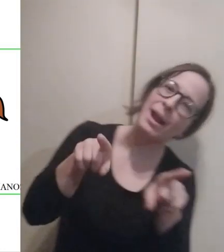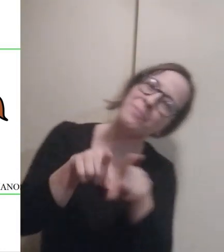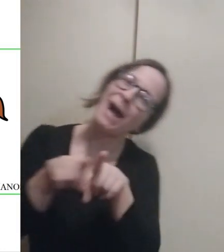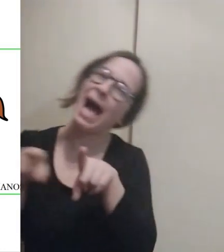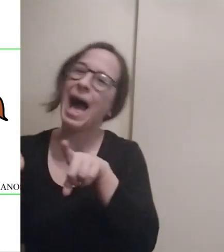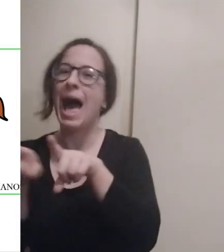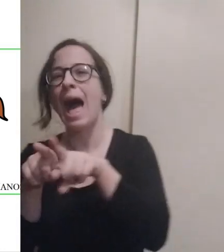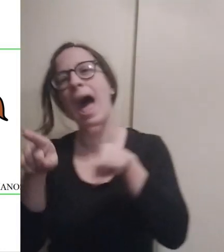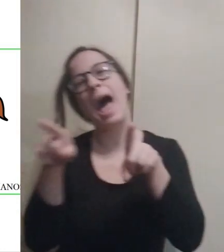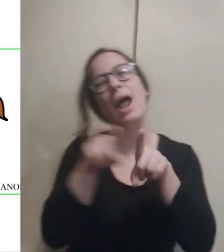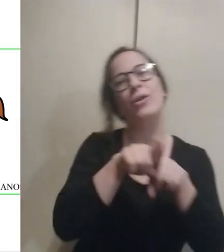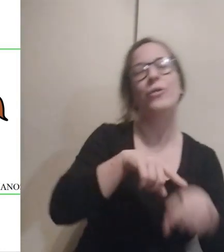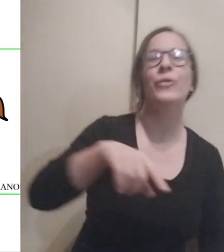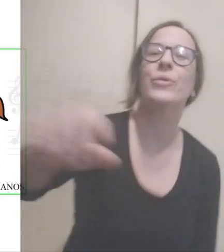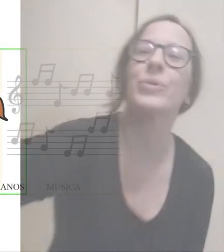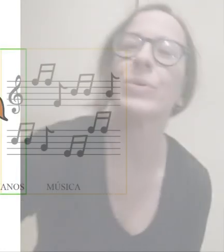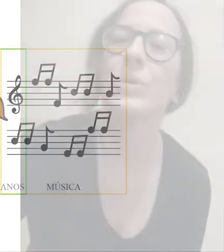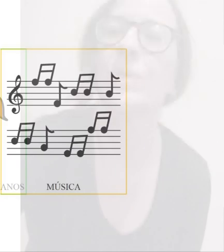hermanos